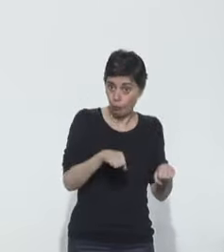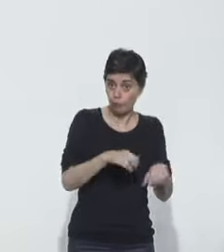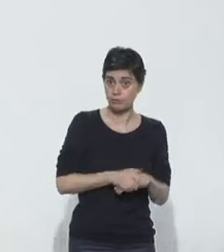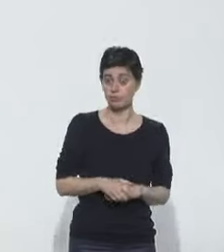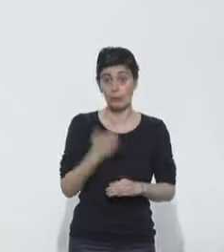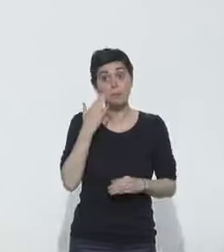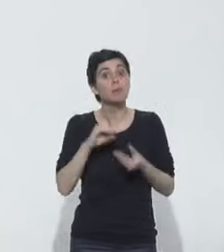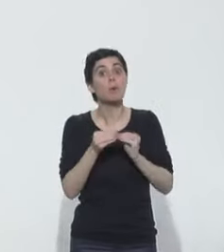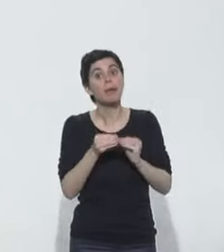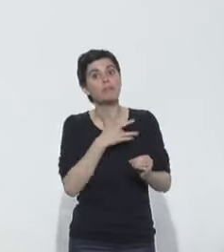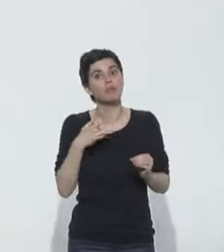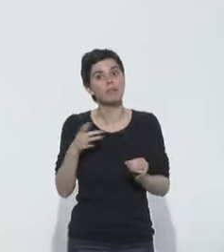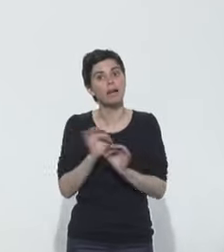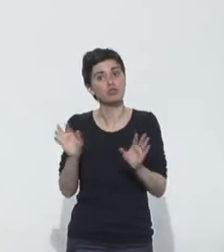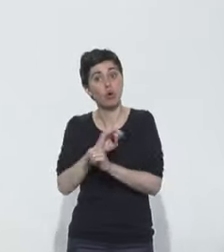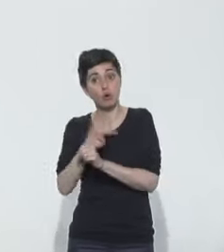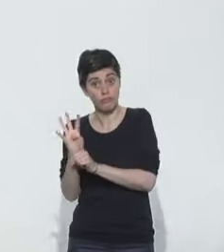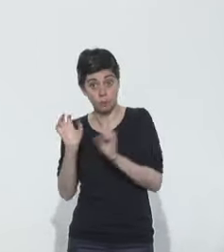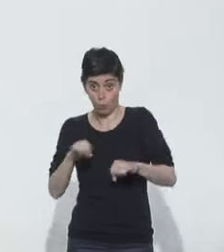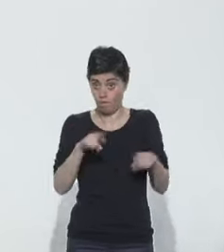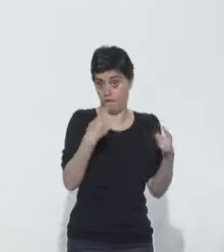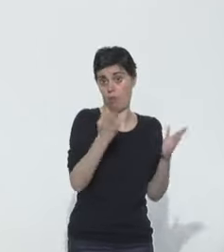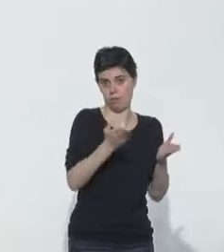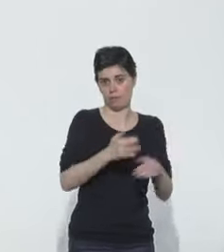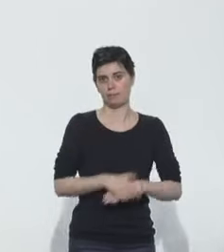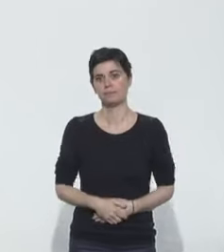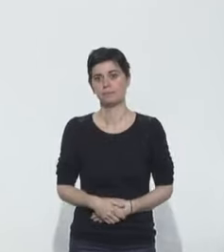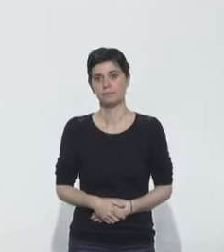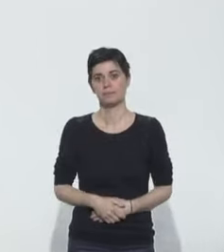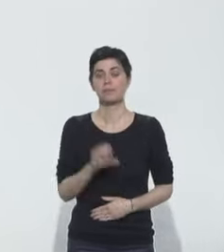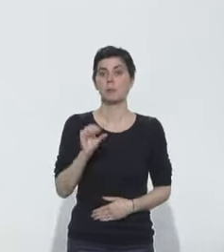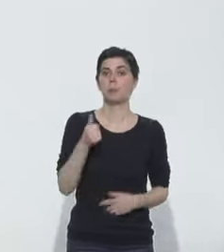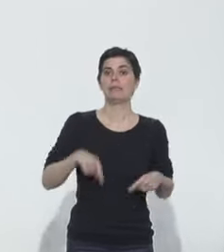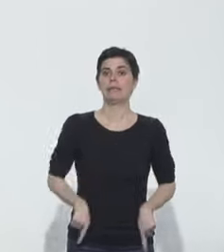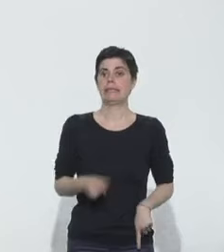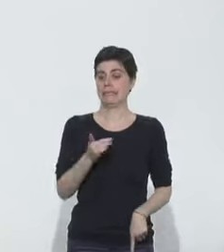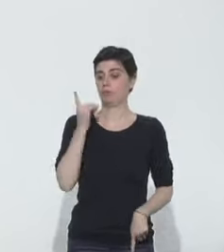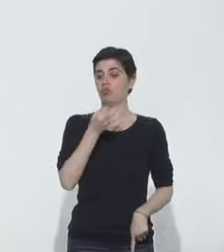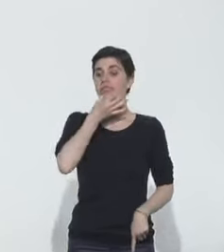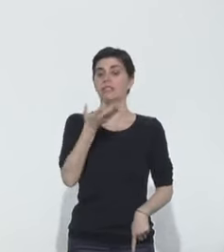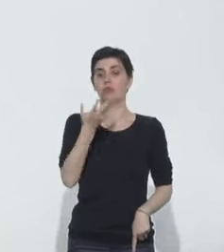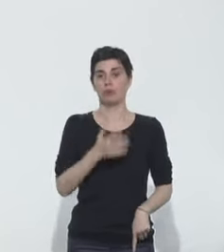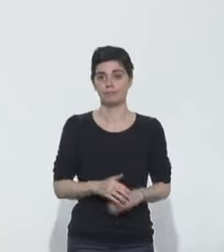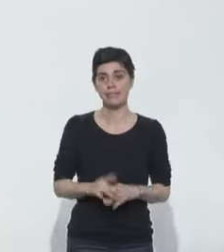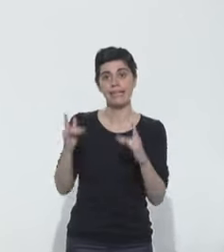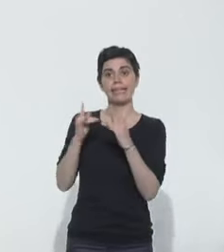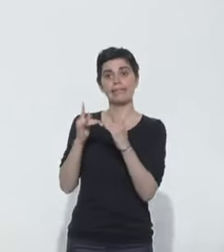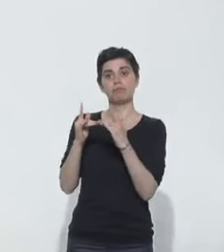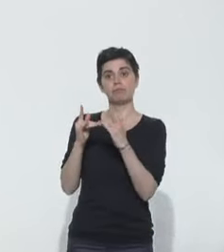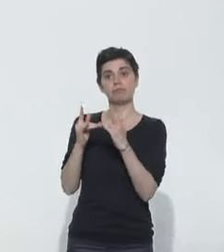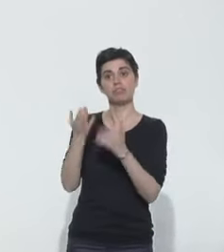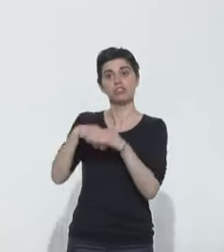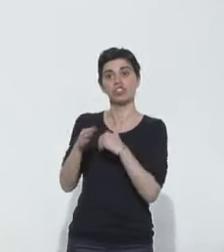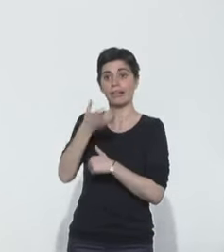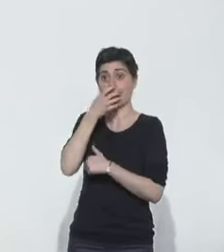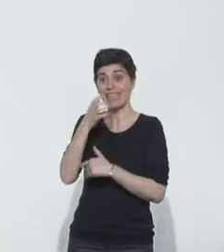souci de santé qui n'est pas relatif à l'infection Covid. Le Premier ministre a indiqué dimanche que les lits de réanimation au nombre d'environ